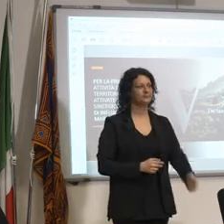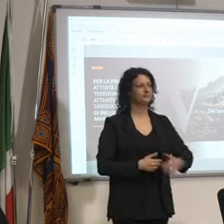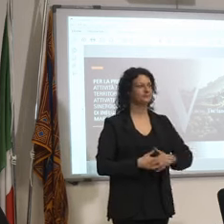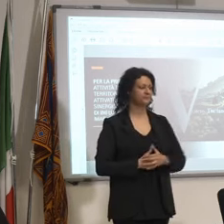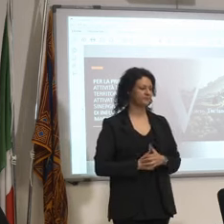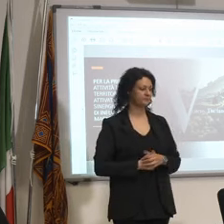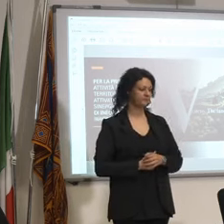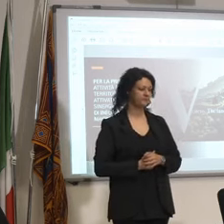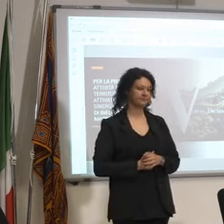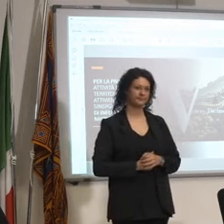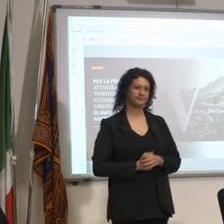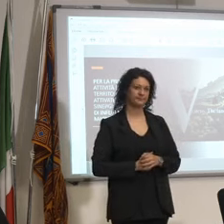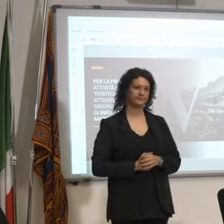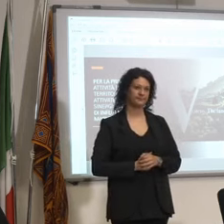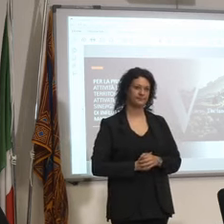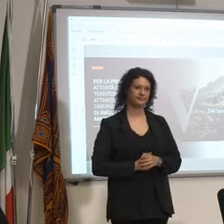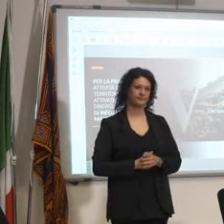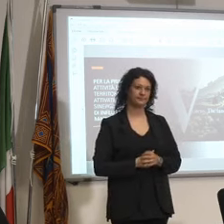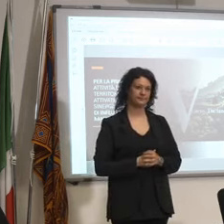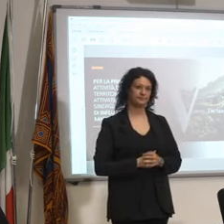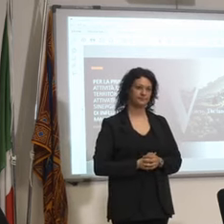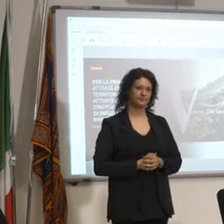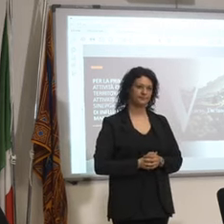non va